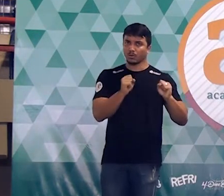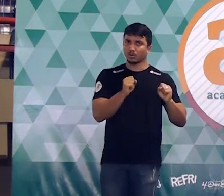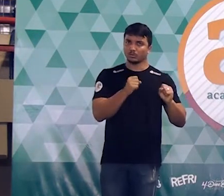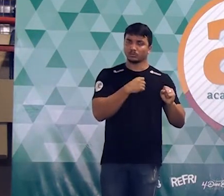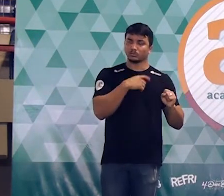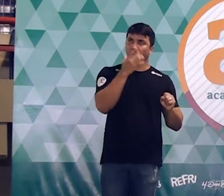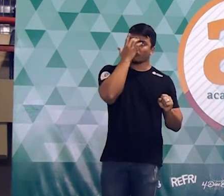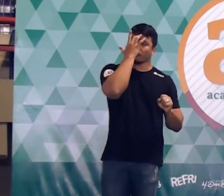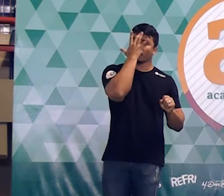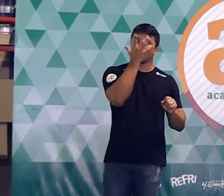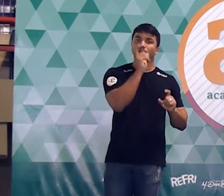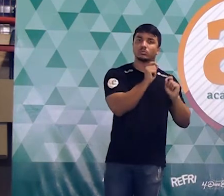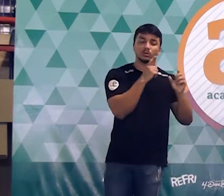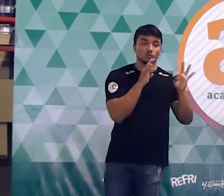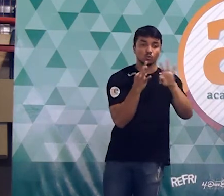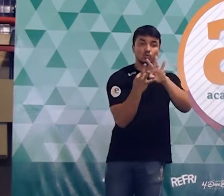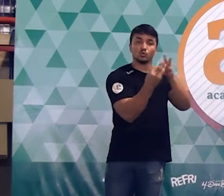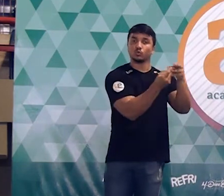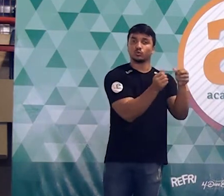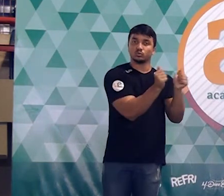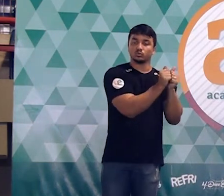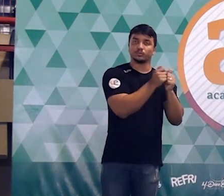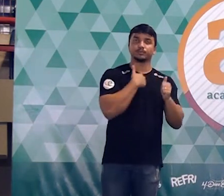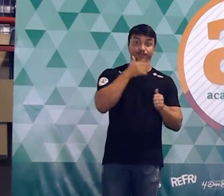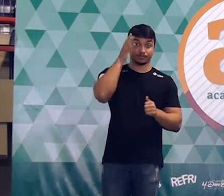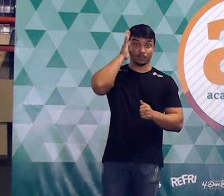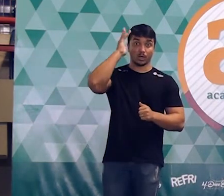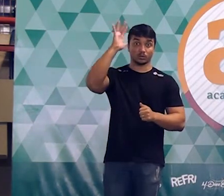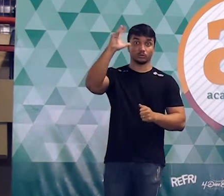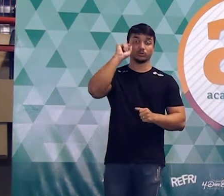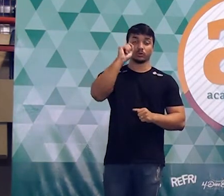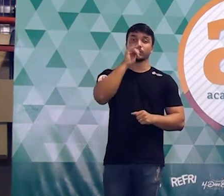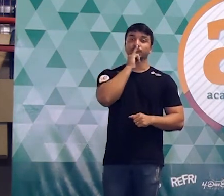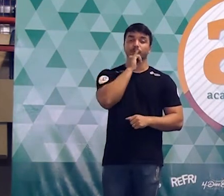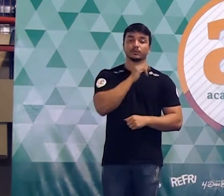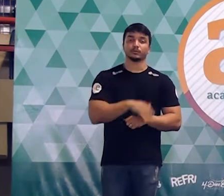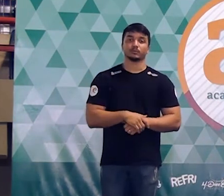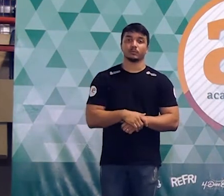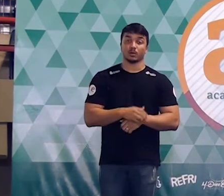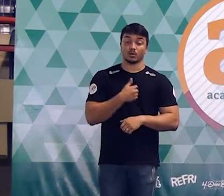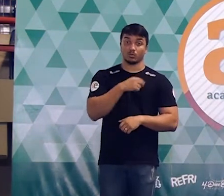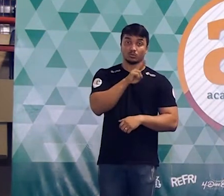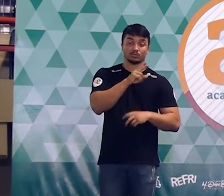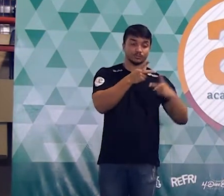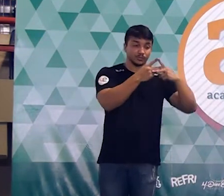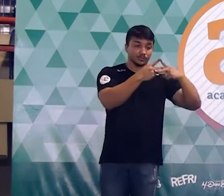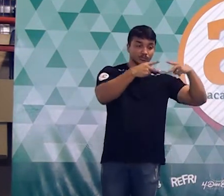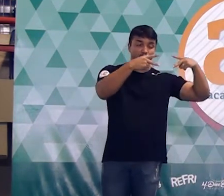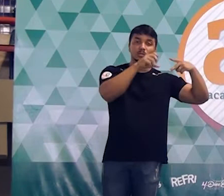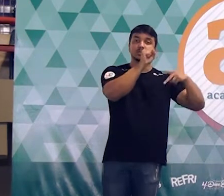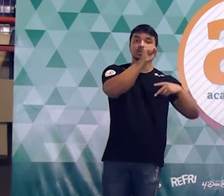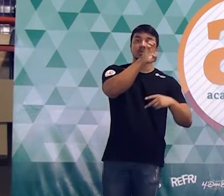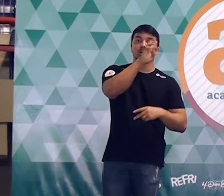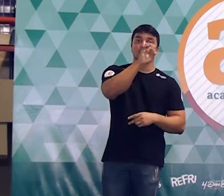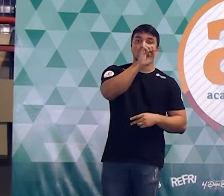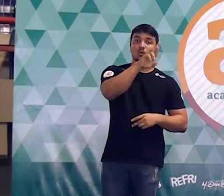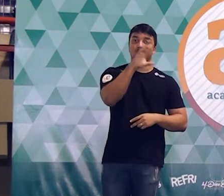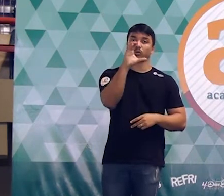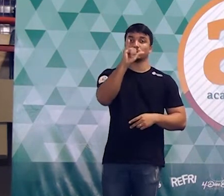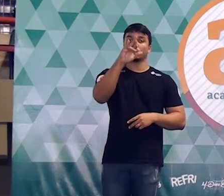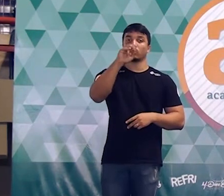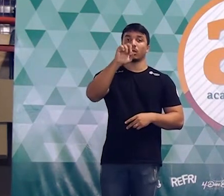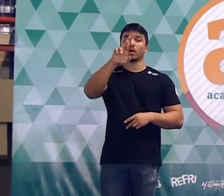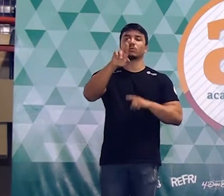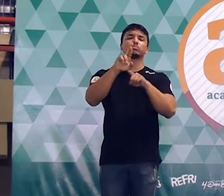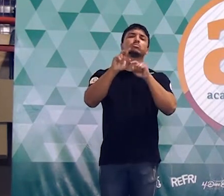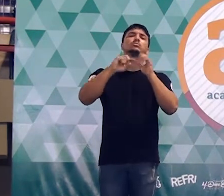mais prático a gente contar tudo junto. Vamos imaginar o seguinte. Quando eu usei o termo setor circular, o que é que eu disse para